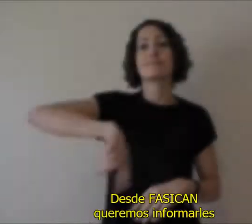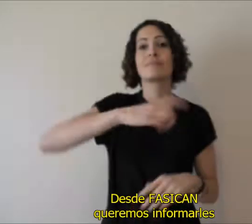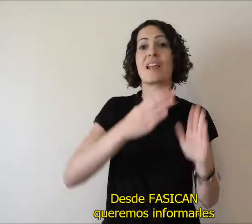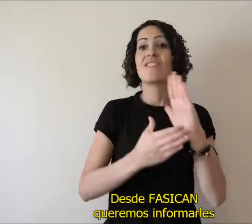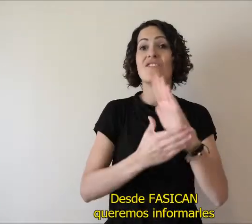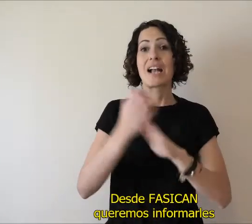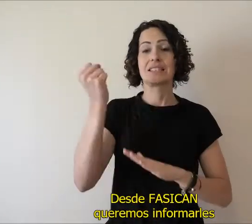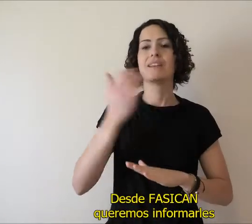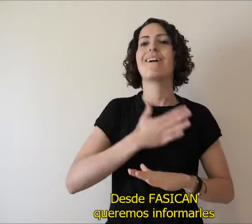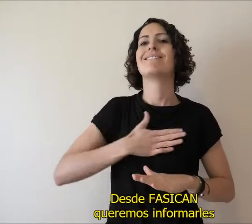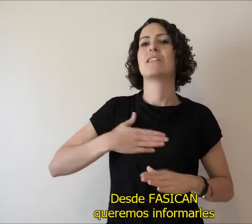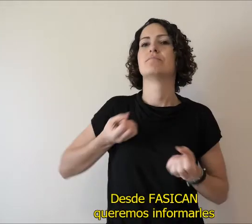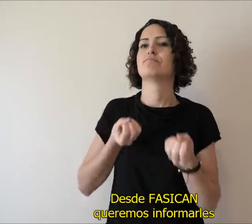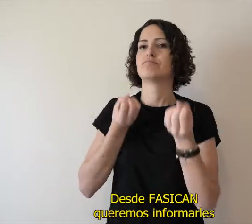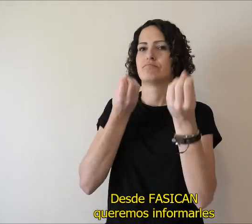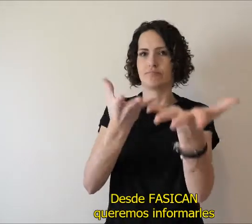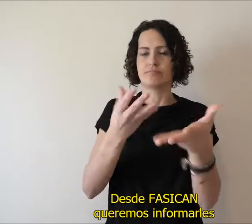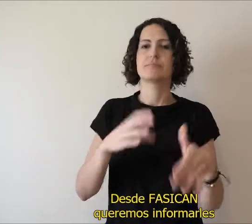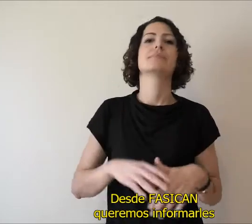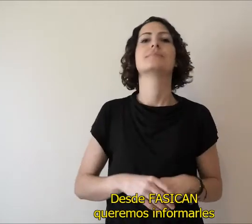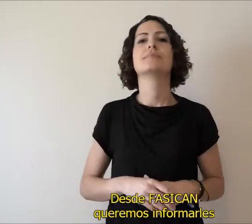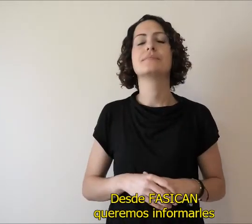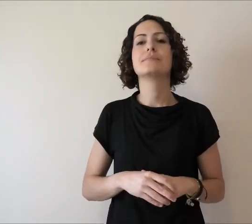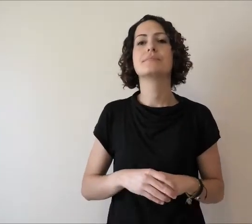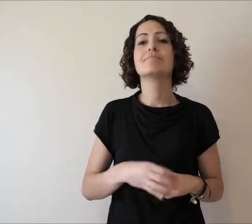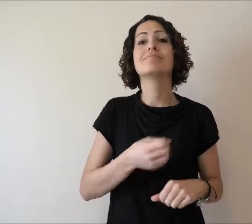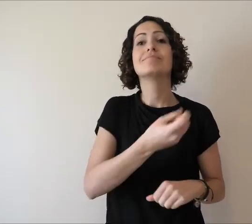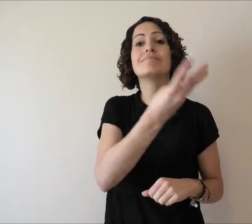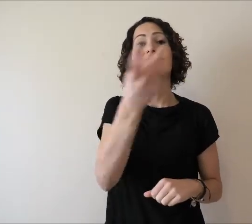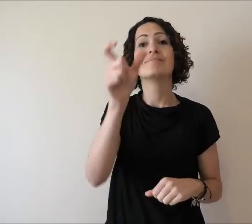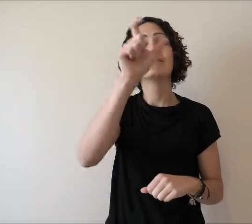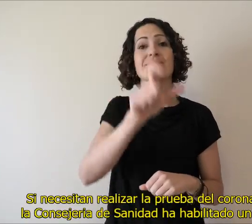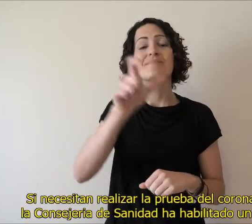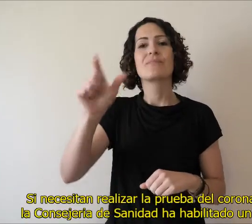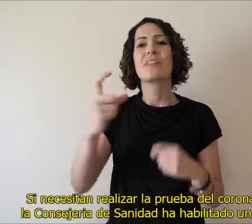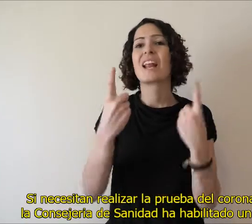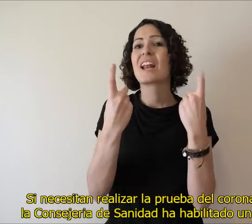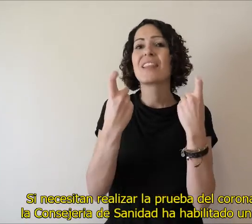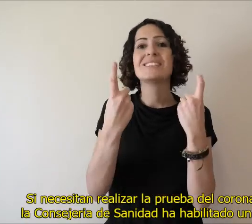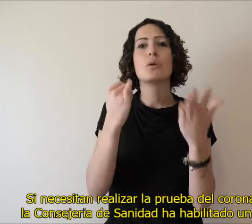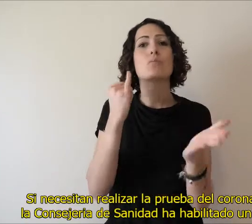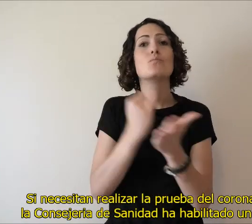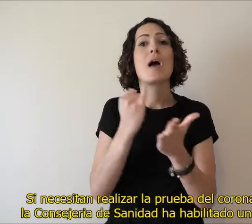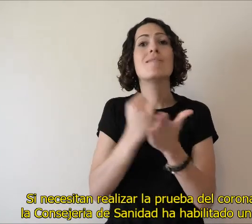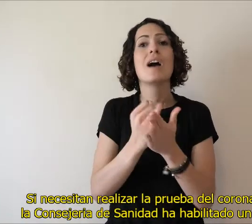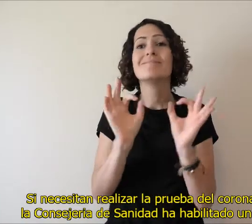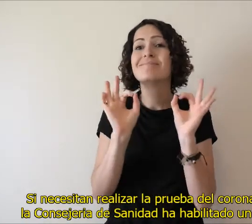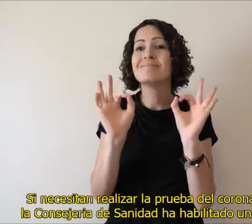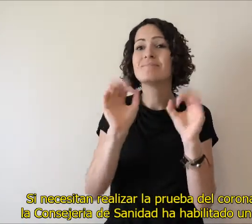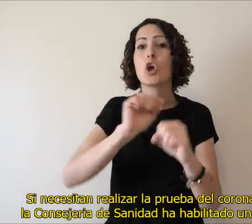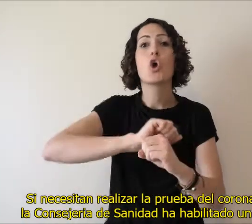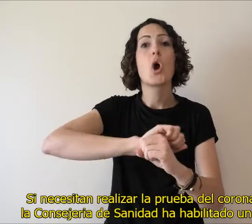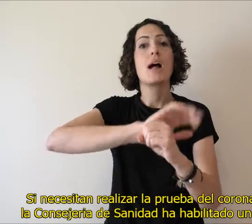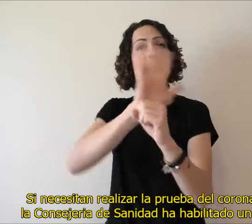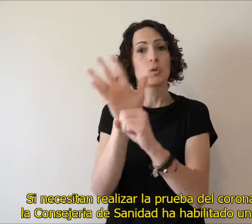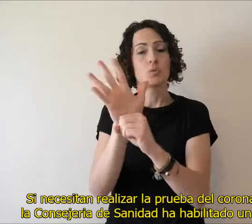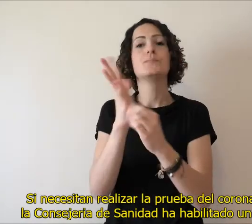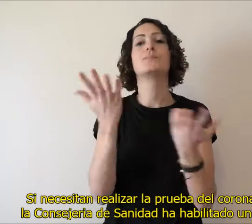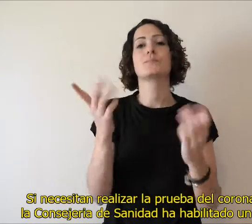Desde Fasicam queremos informarles si necesitan realizar la prueba